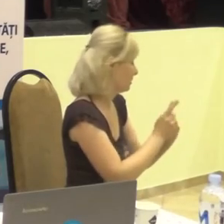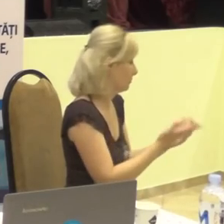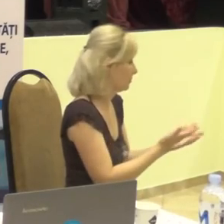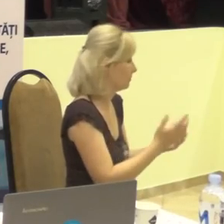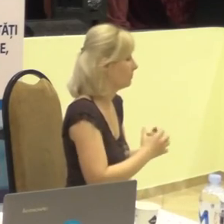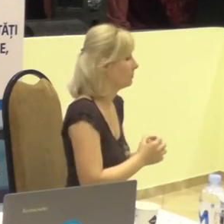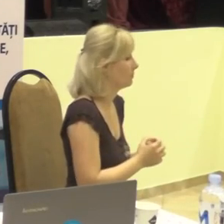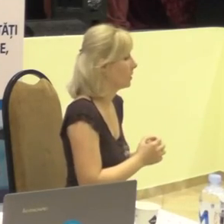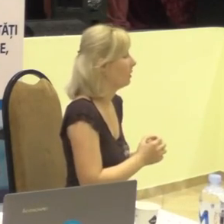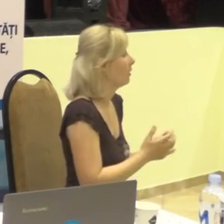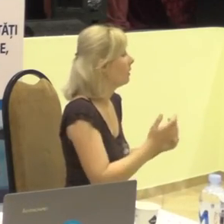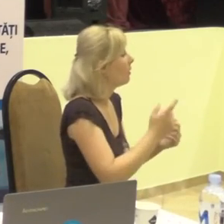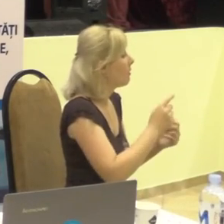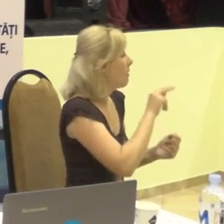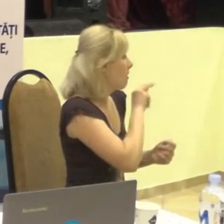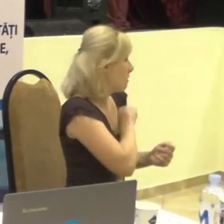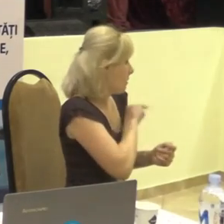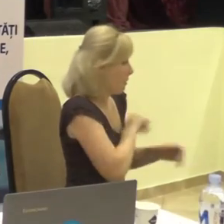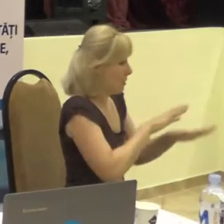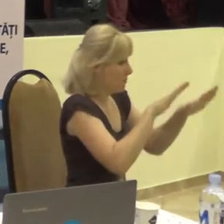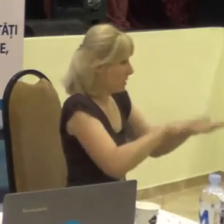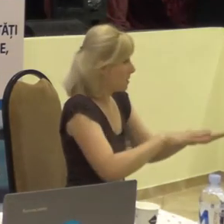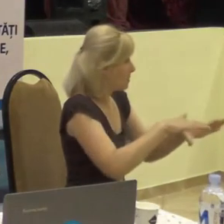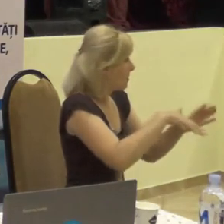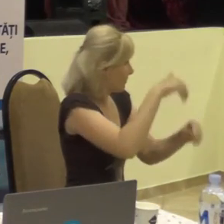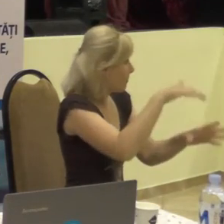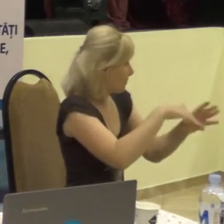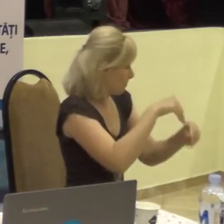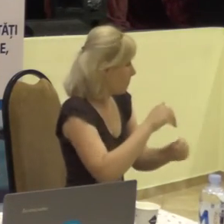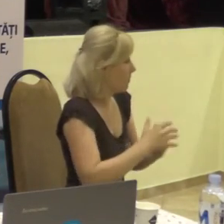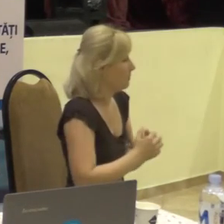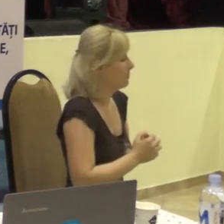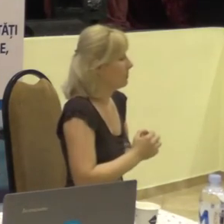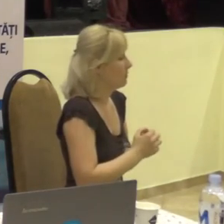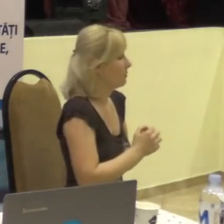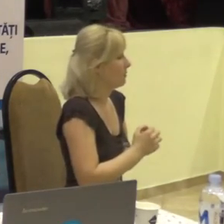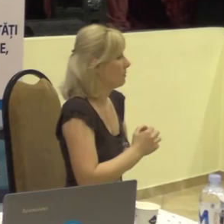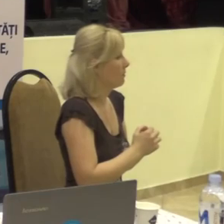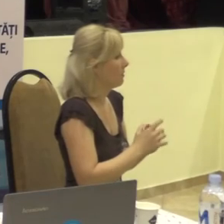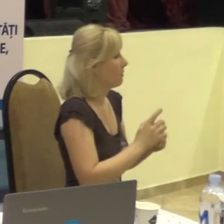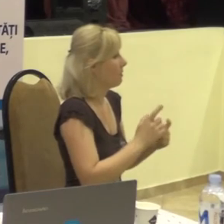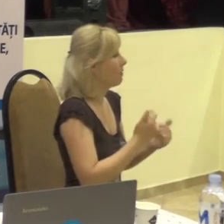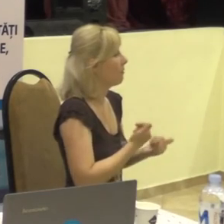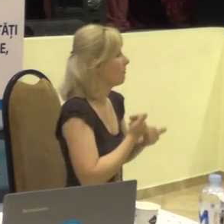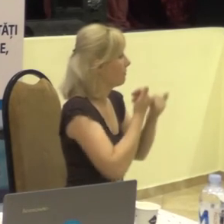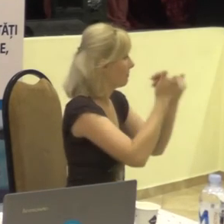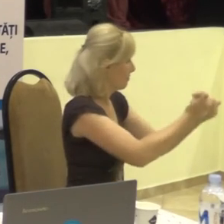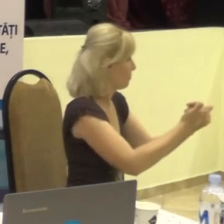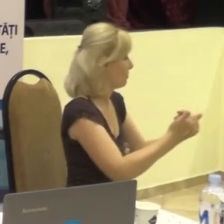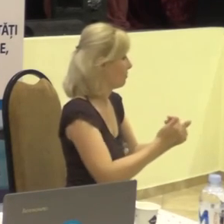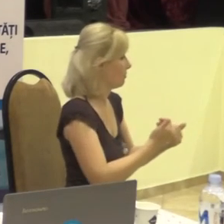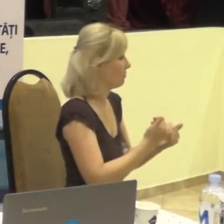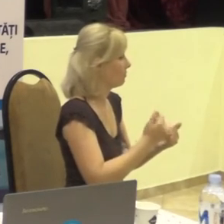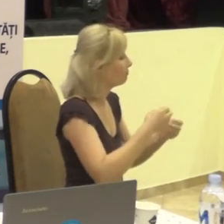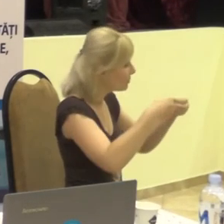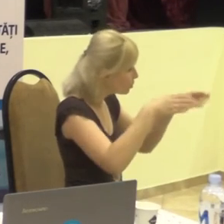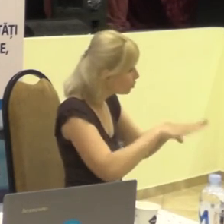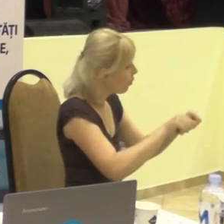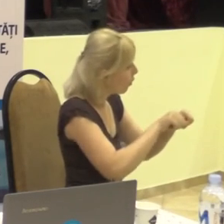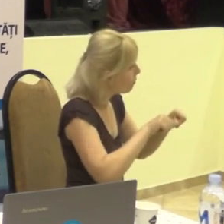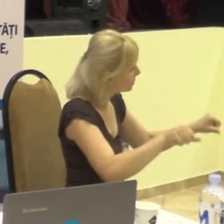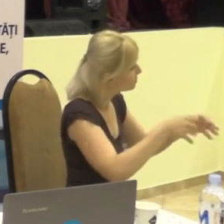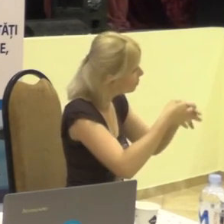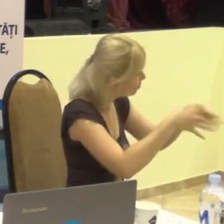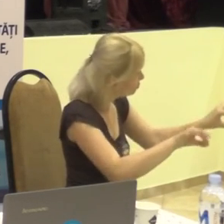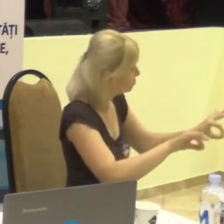și să lucreze în incinta secțiilor de vot, să existe o circulară, va zică, o decizie a Comisiei